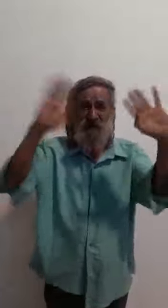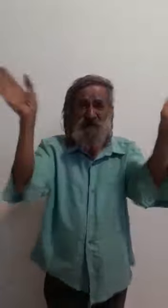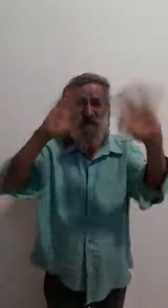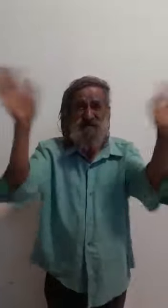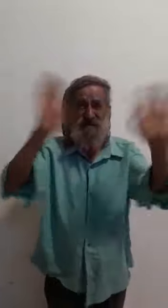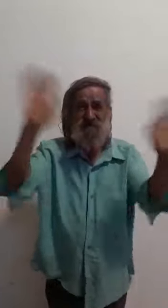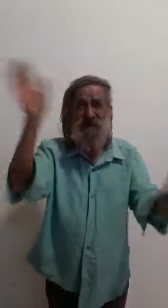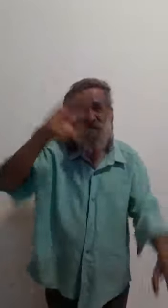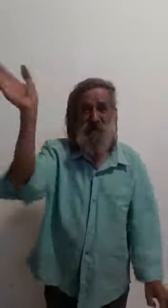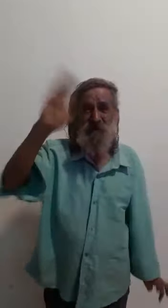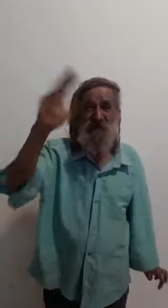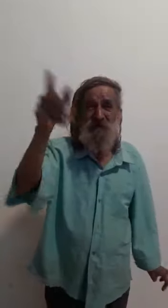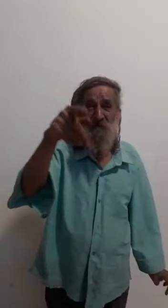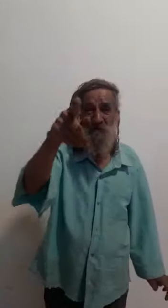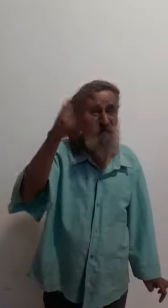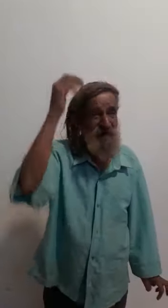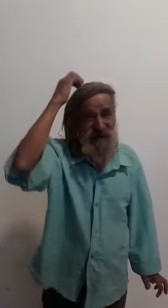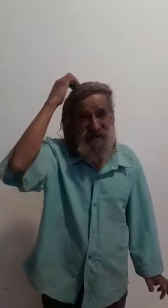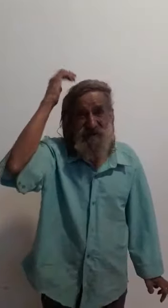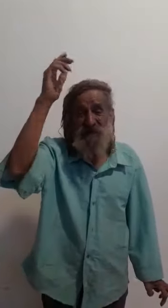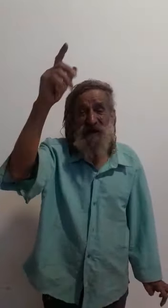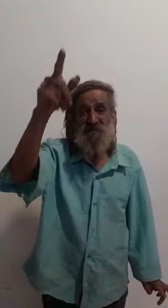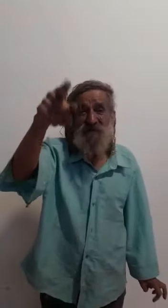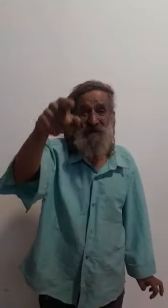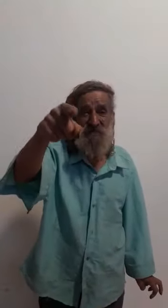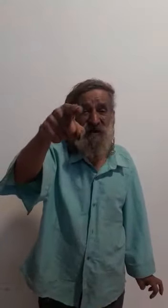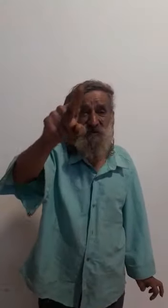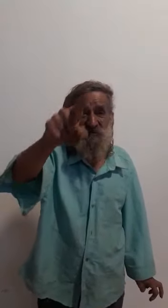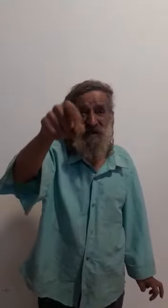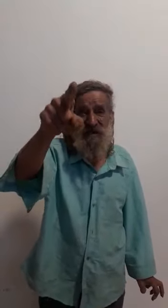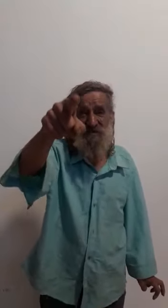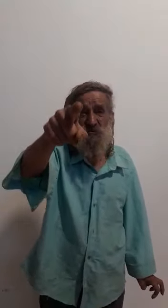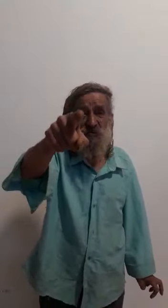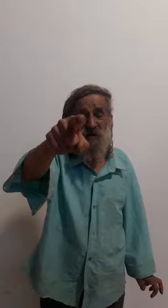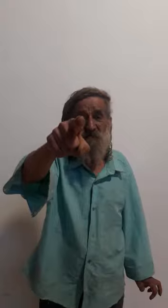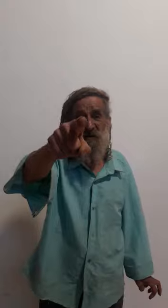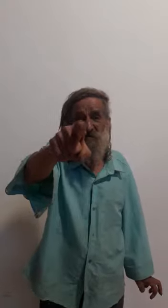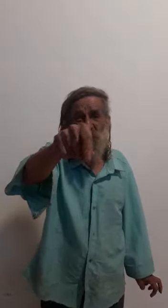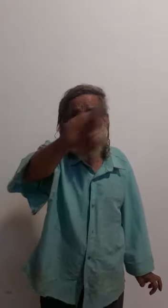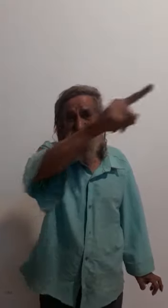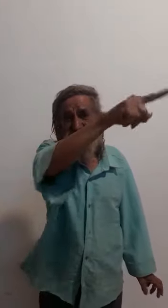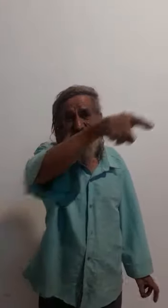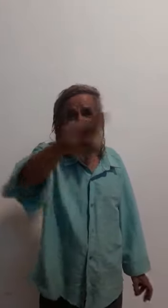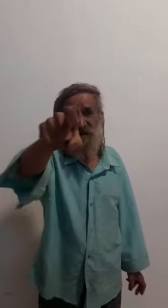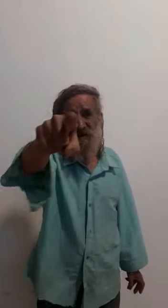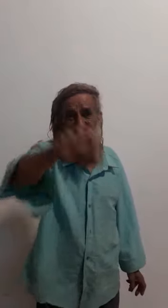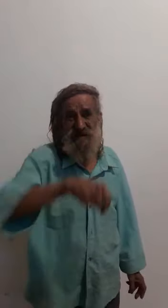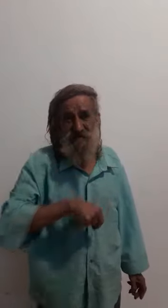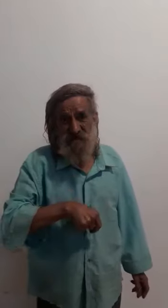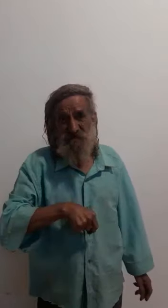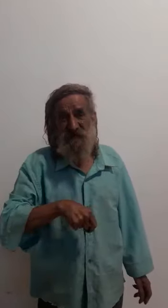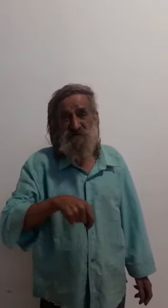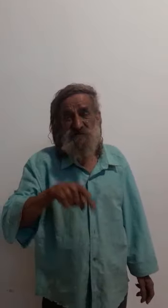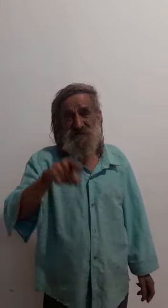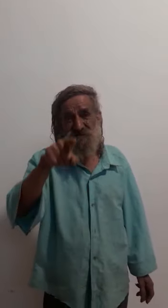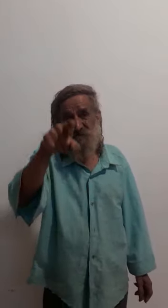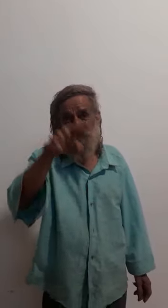Rolândia People, o Maronésio Emanuel de Oliveira lá da Dona Martinha, o